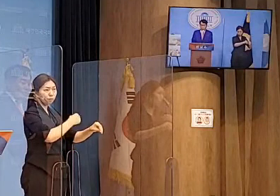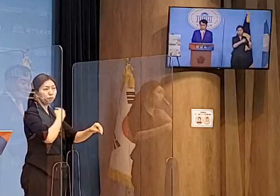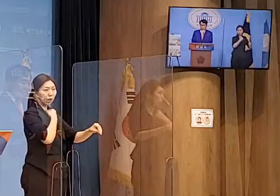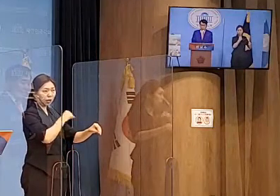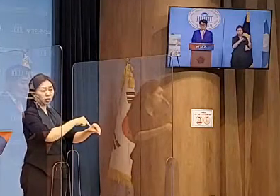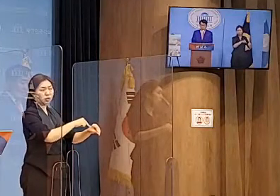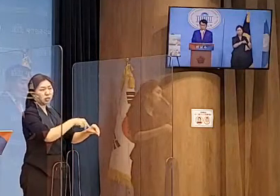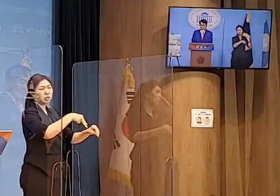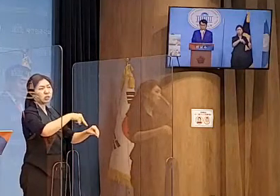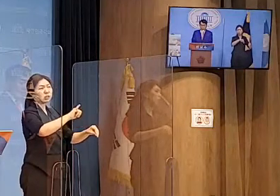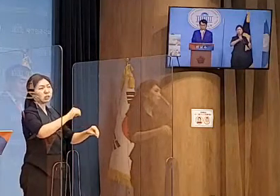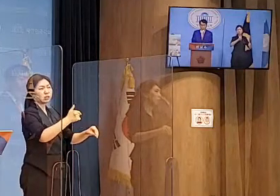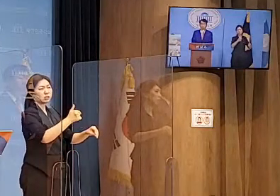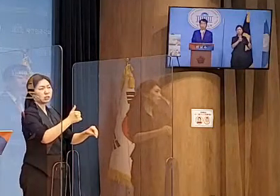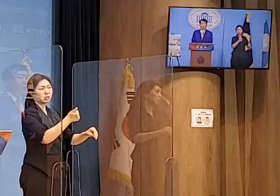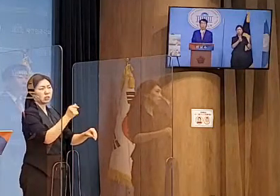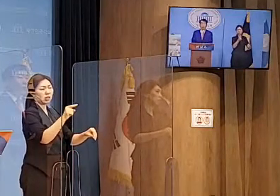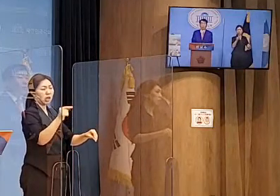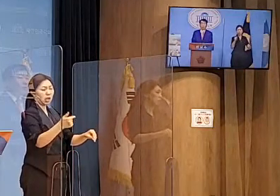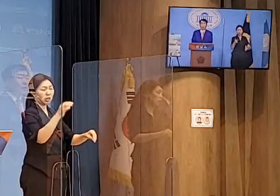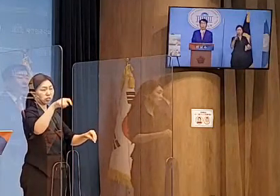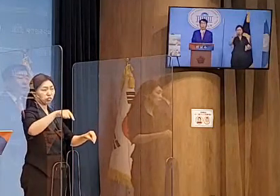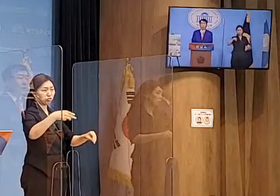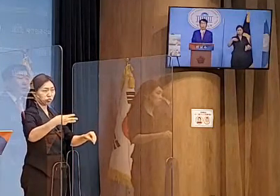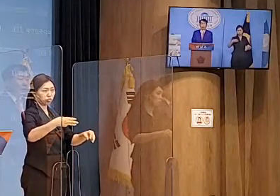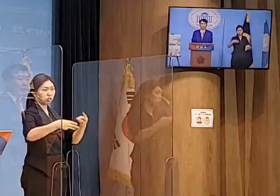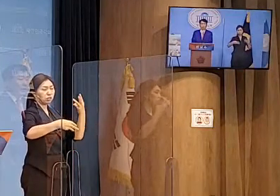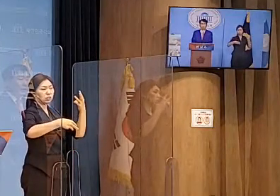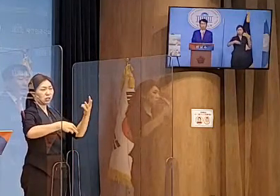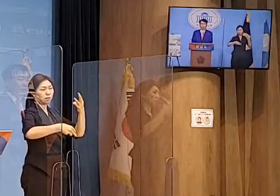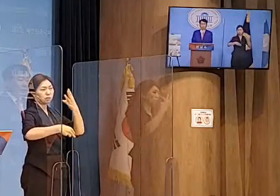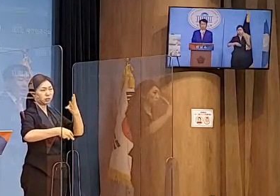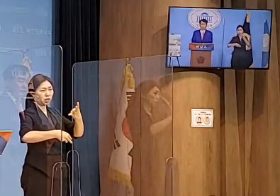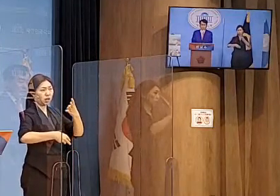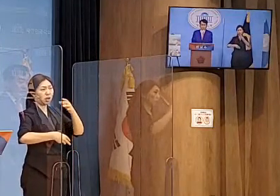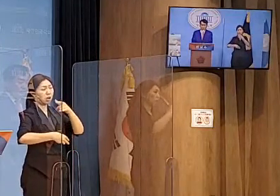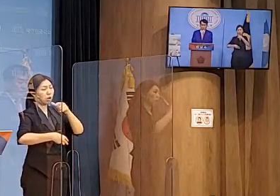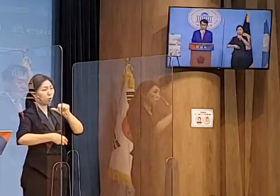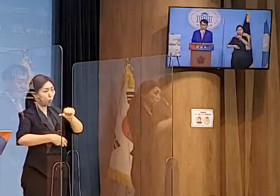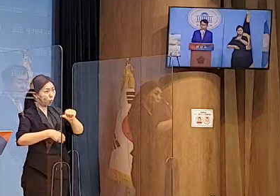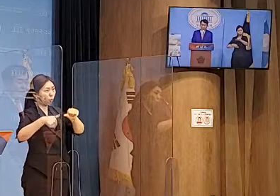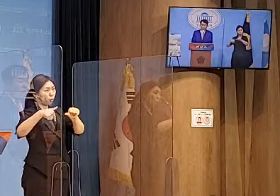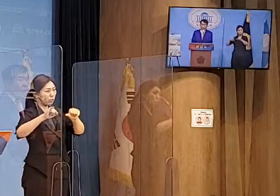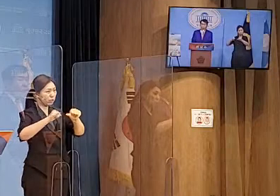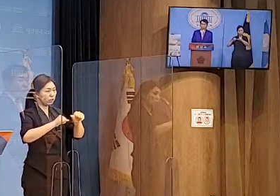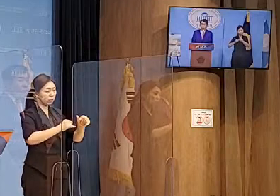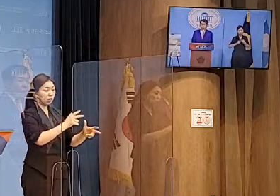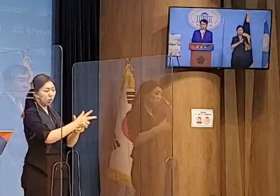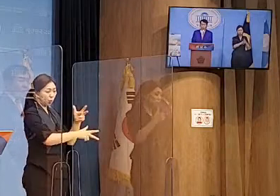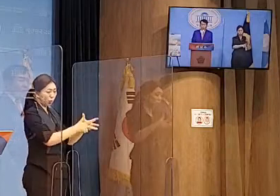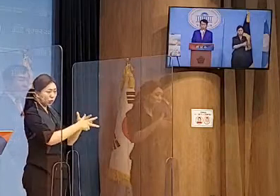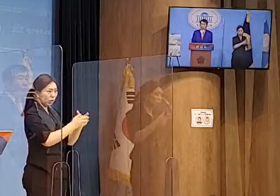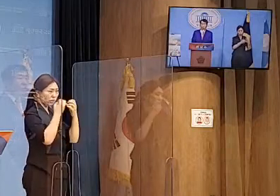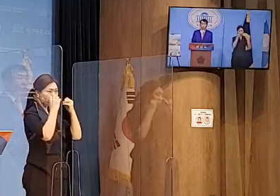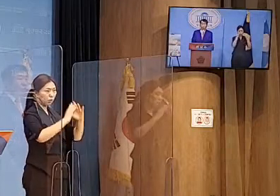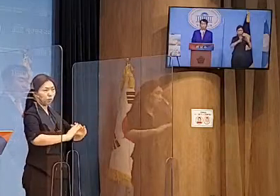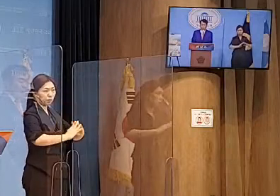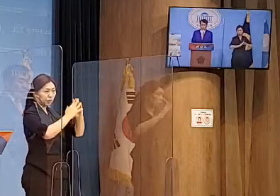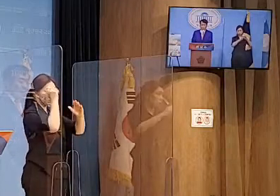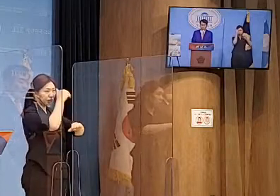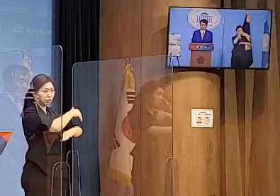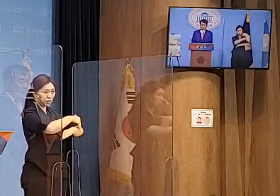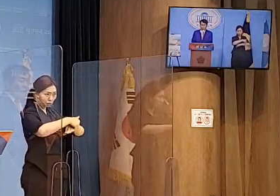3,4호기에 대하여 공사를 개시할 것이며 이미 완공되거나 본